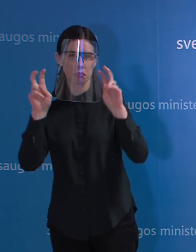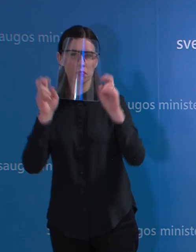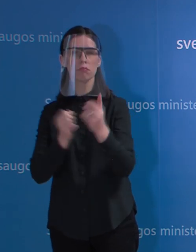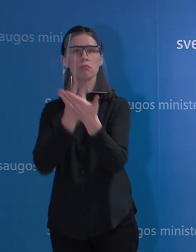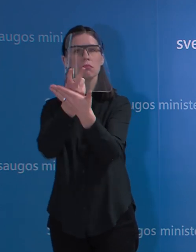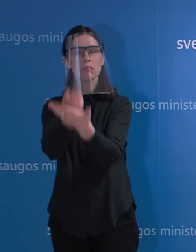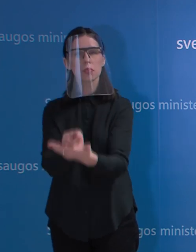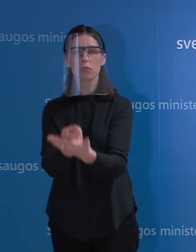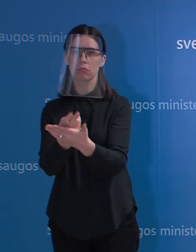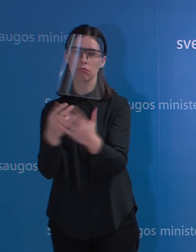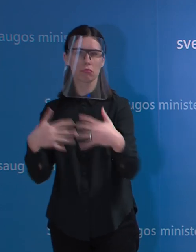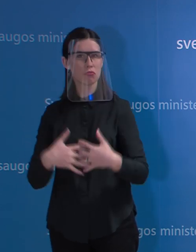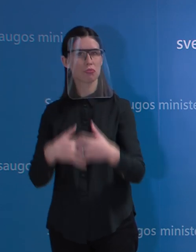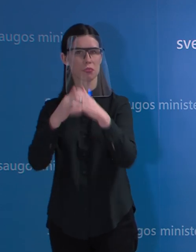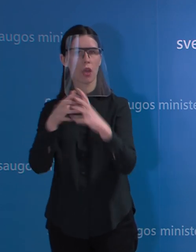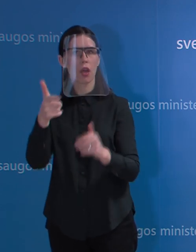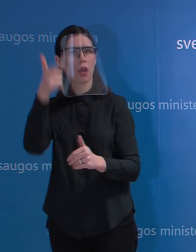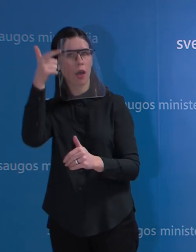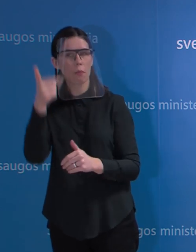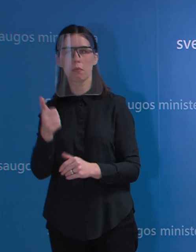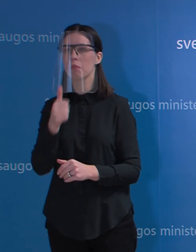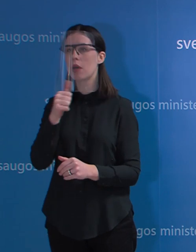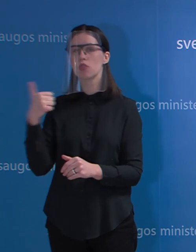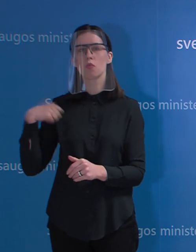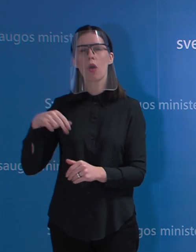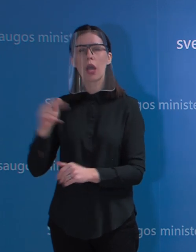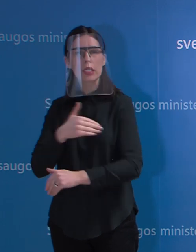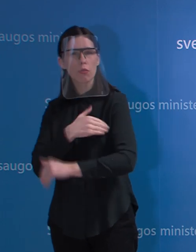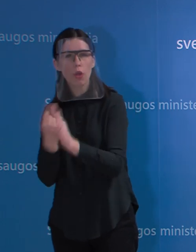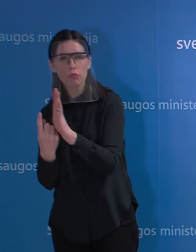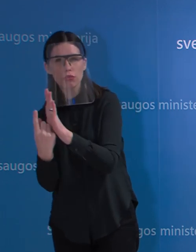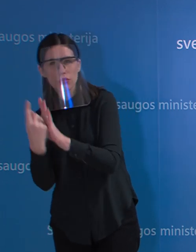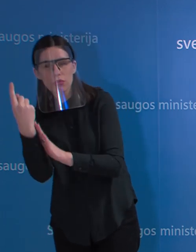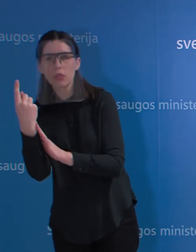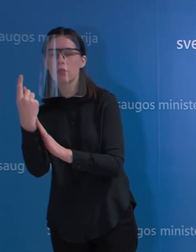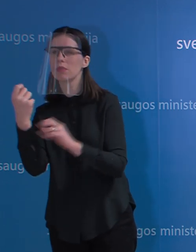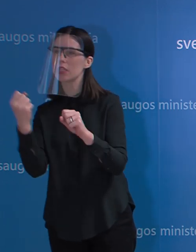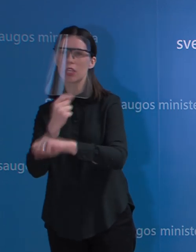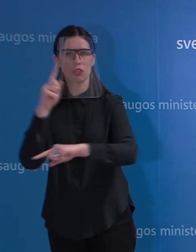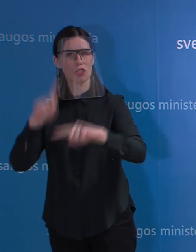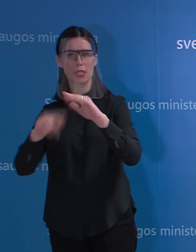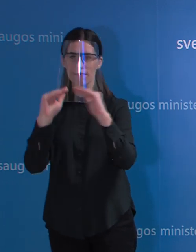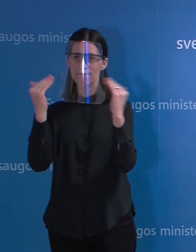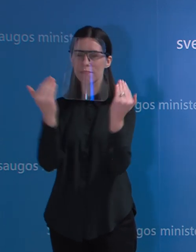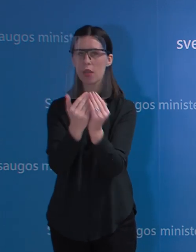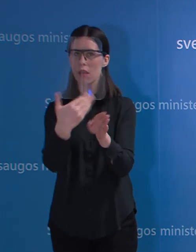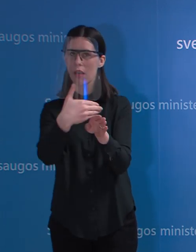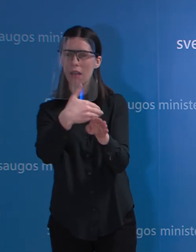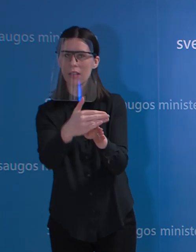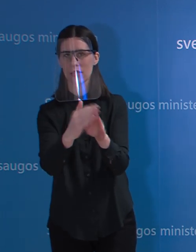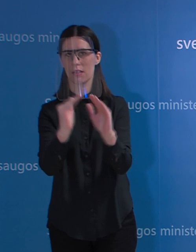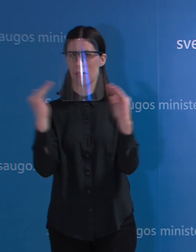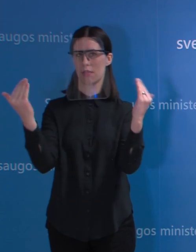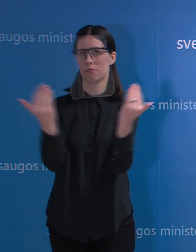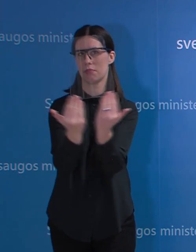tinkamai pasirūpinta karščiojančiais pacientais ir kad užkratas neišplistų į kitas gydimo įsteigas. Tai vis tik tai raginčiau